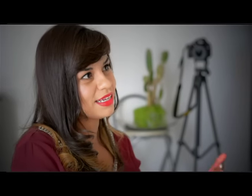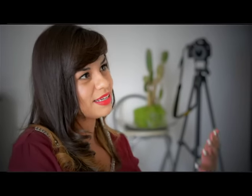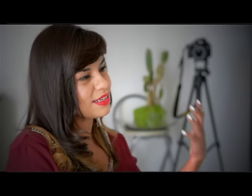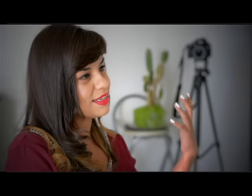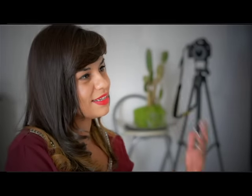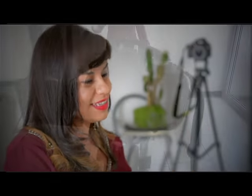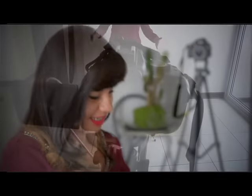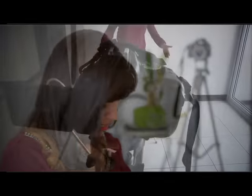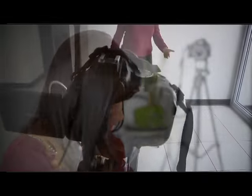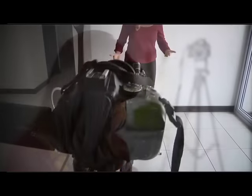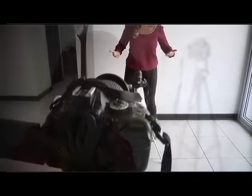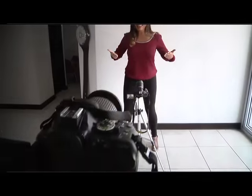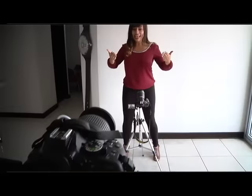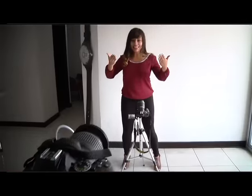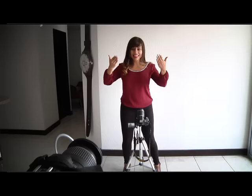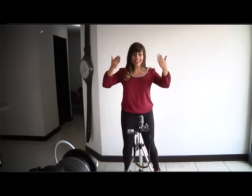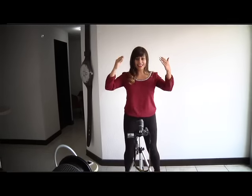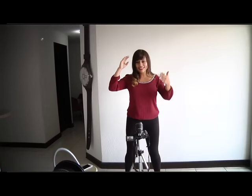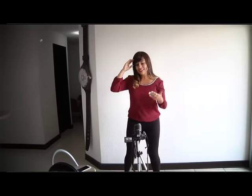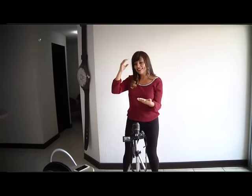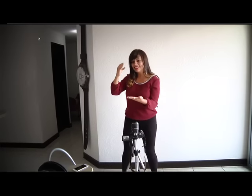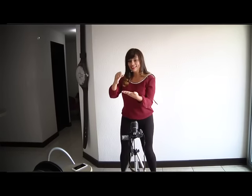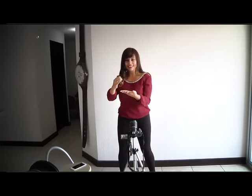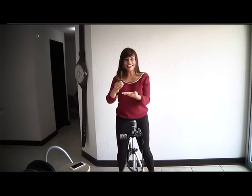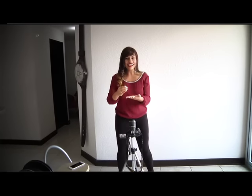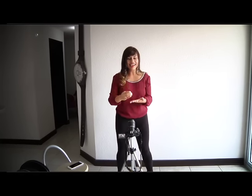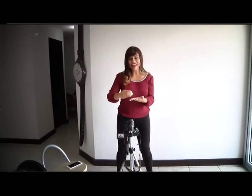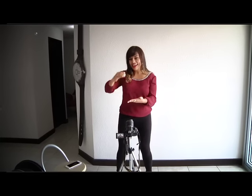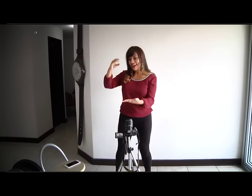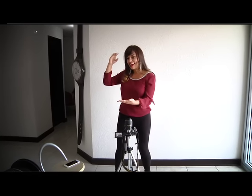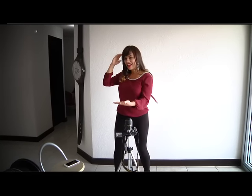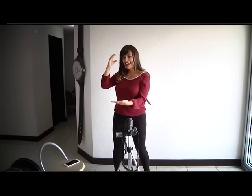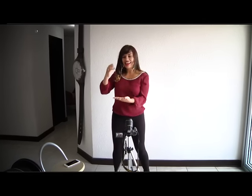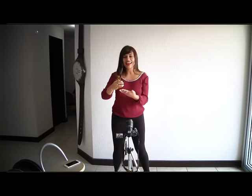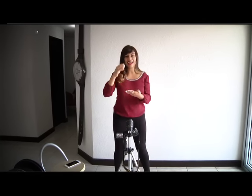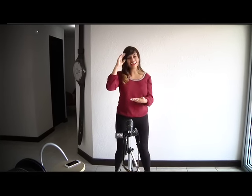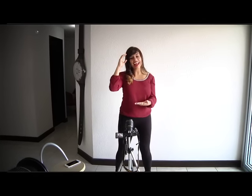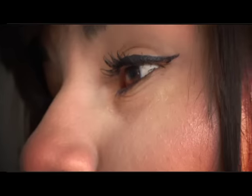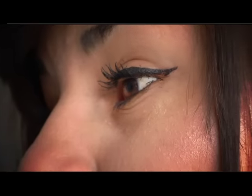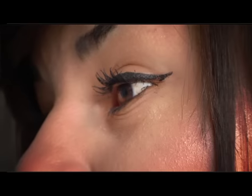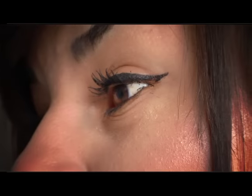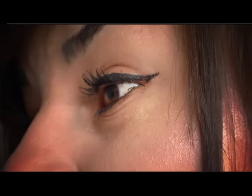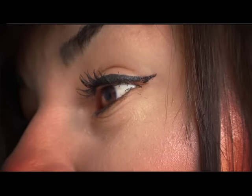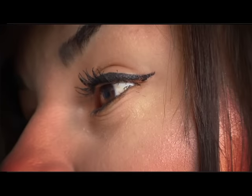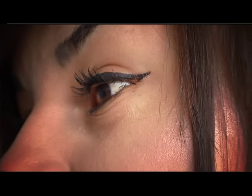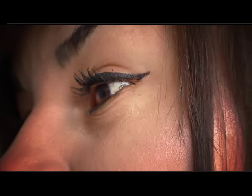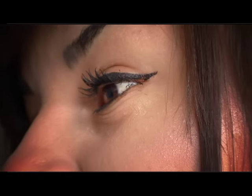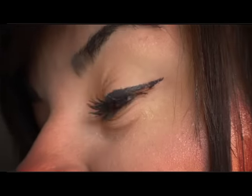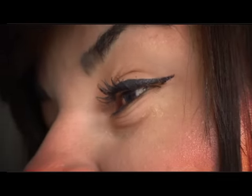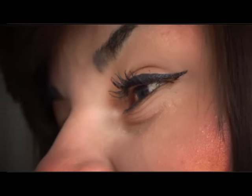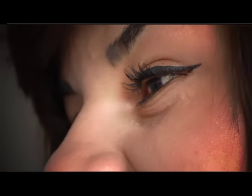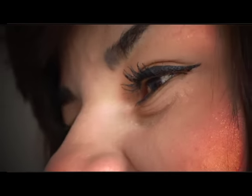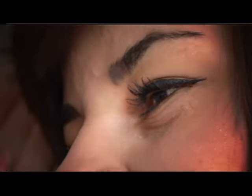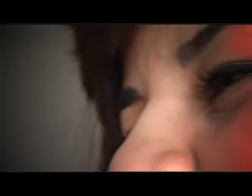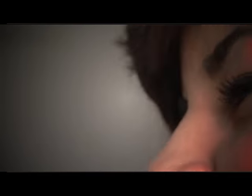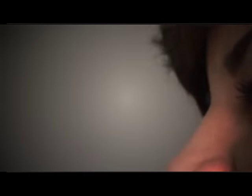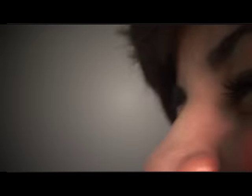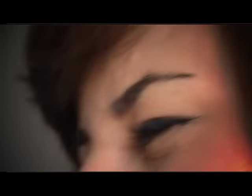permite que yo haga eso. Personas mí es un privilegio poder